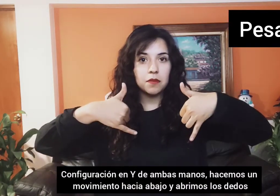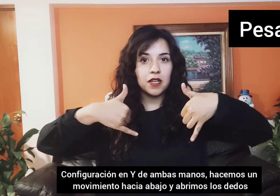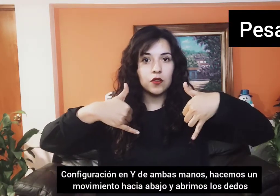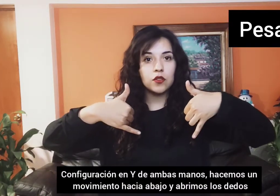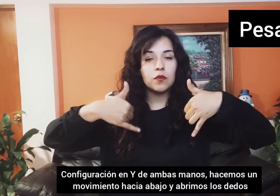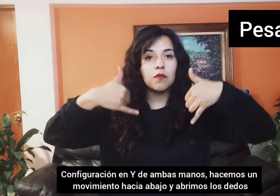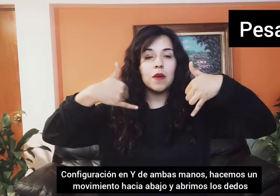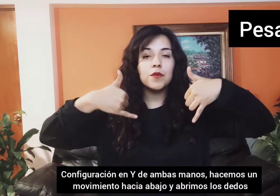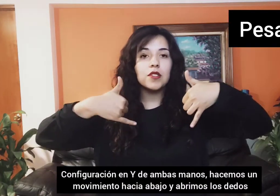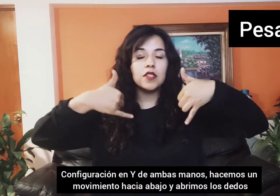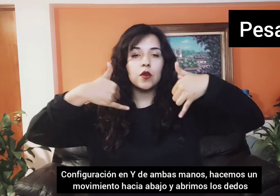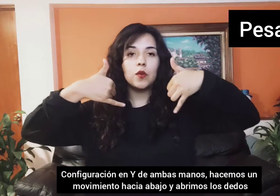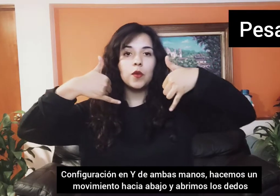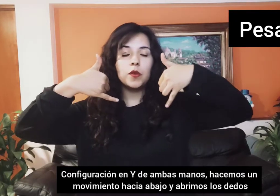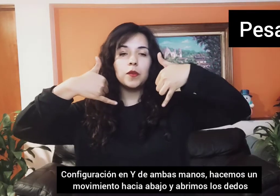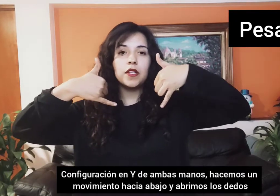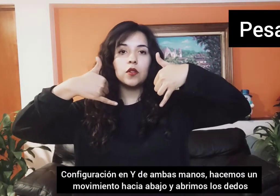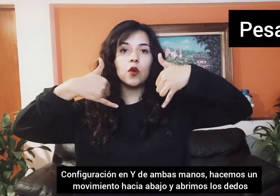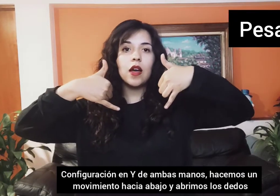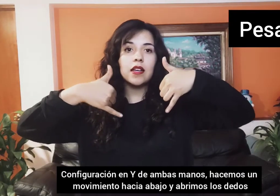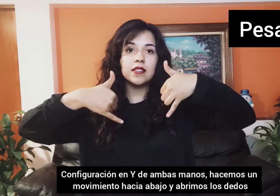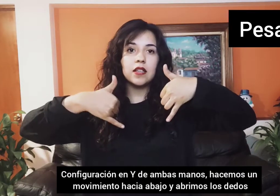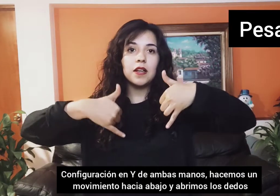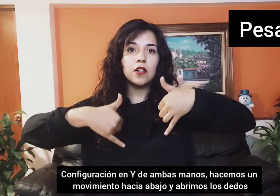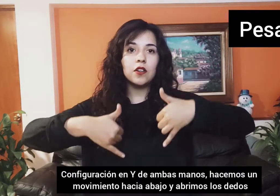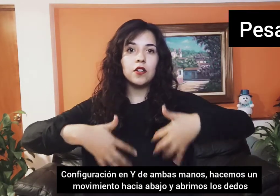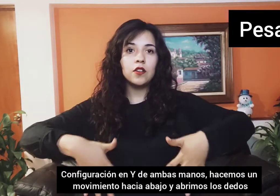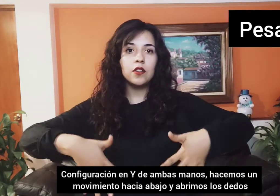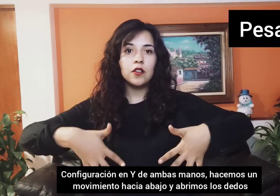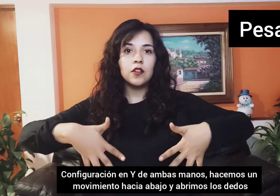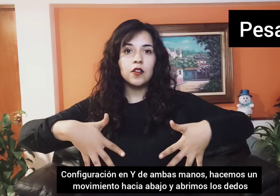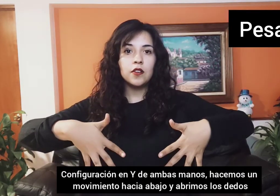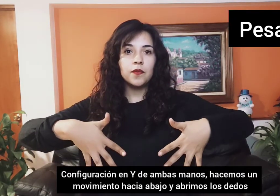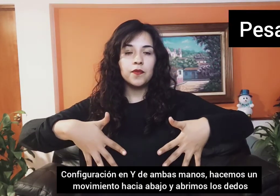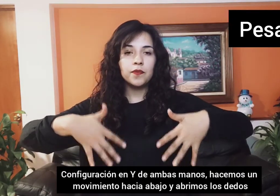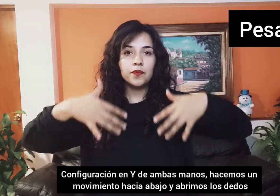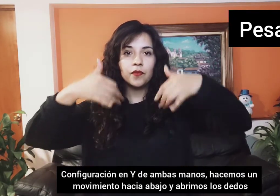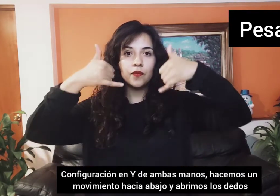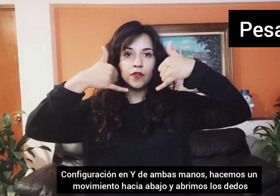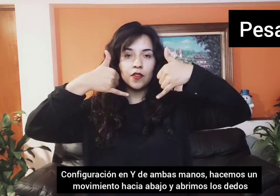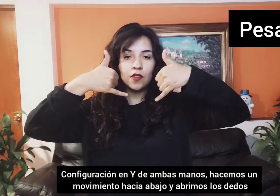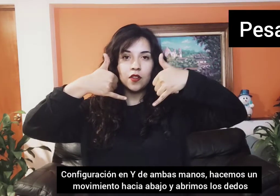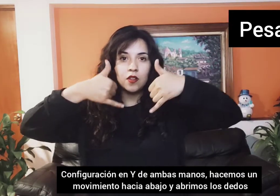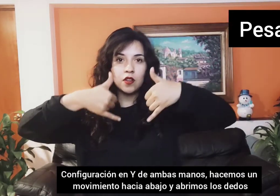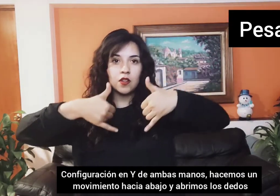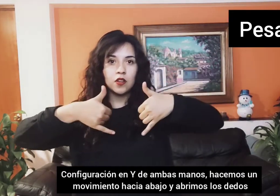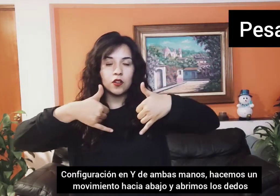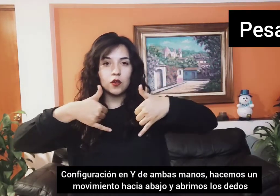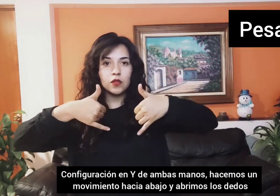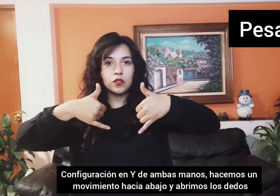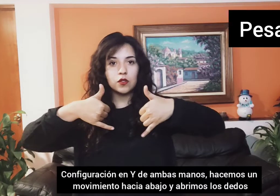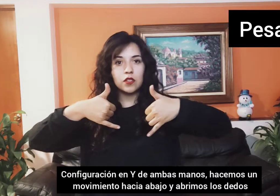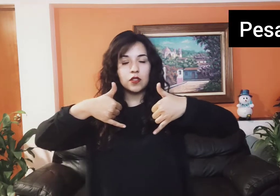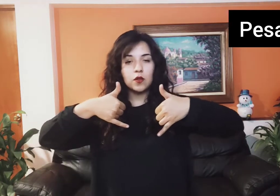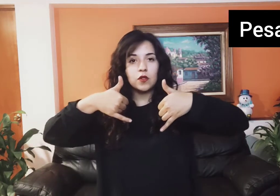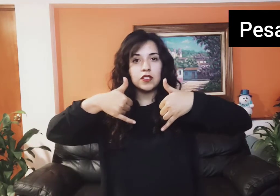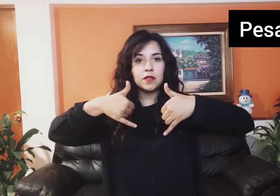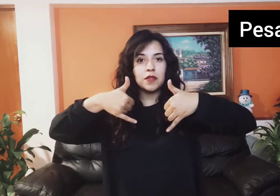manos, vamos a hacer un movimiento hacia abajo con nuestras manos